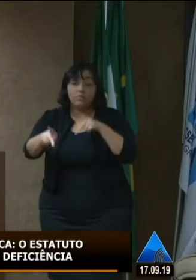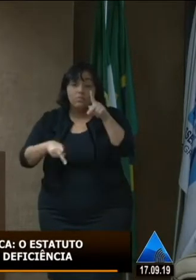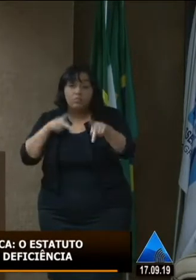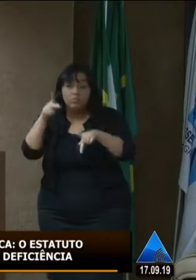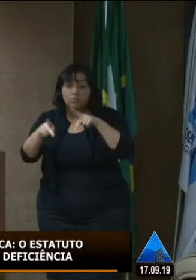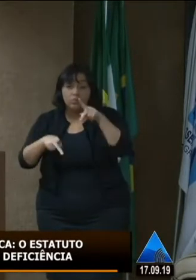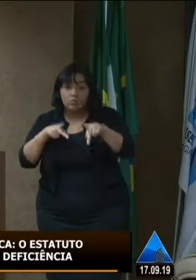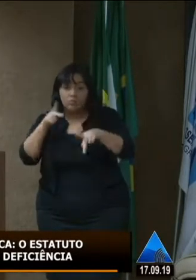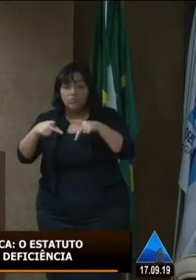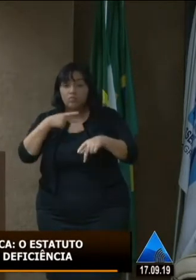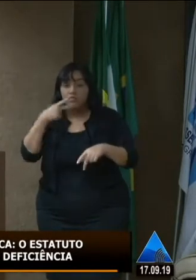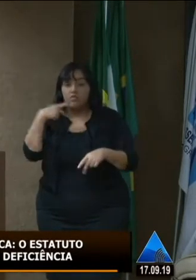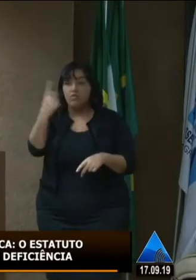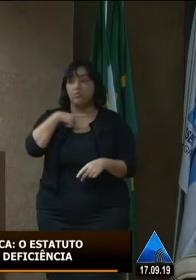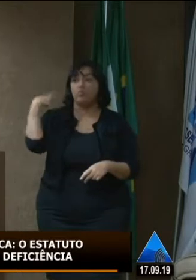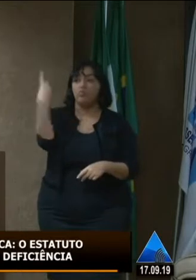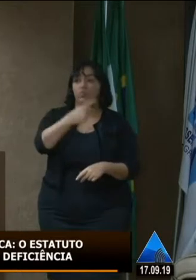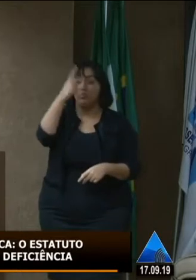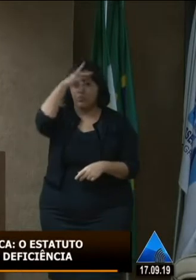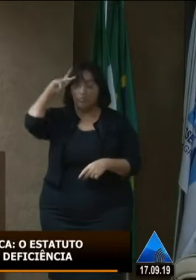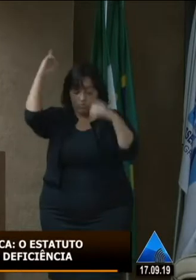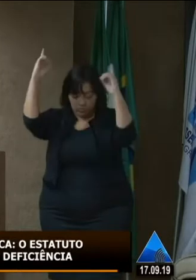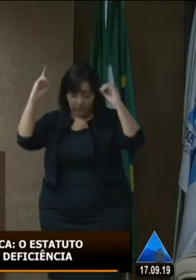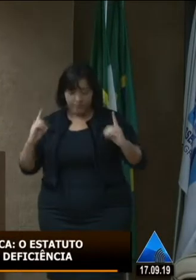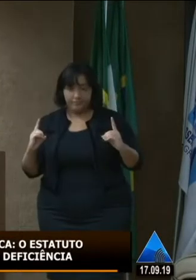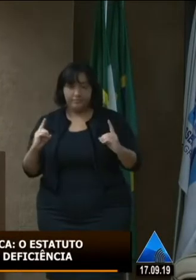nossos filhos que nós pessoas com deficiência